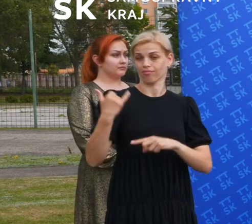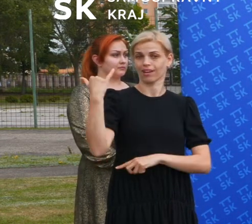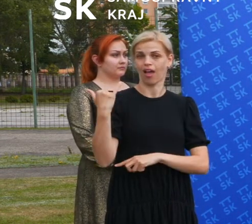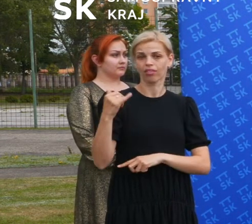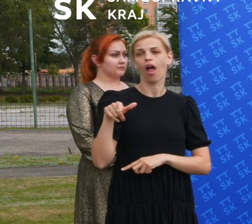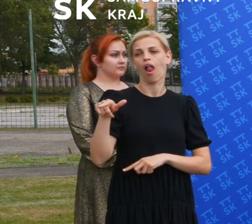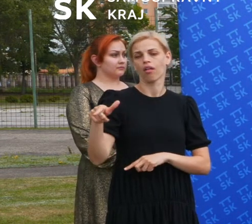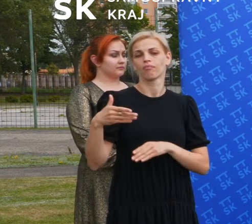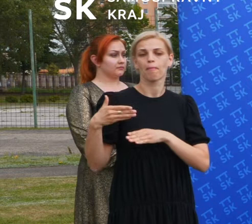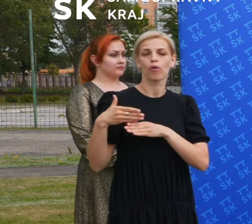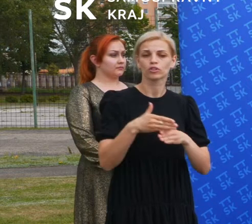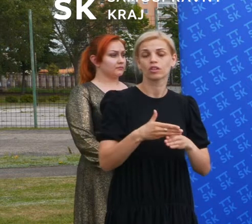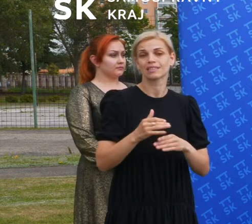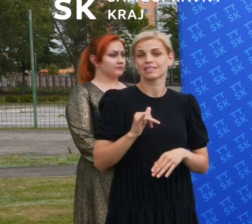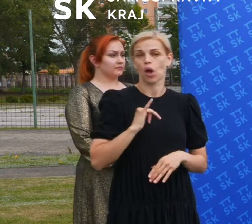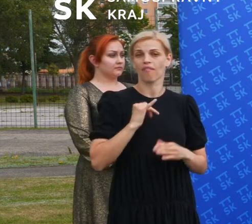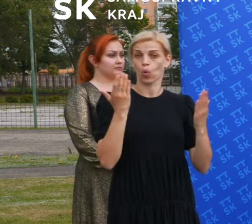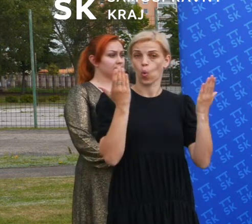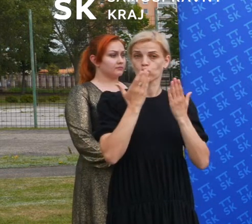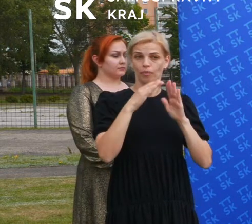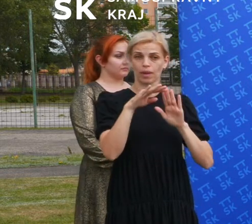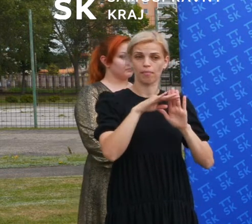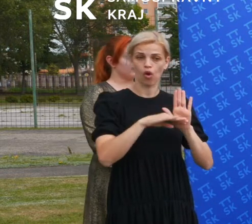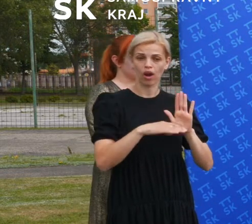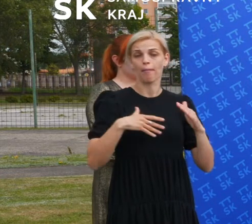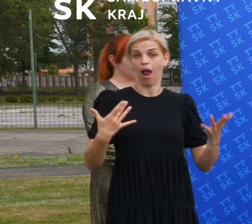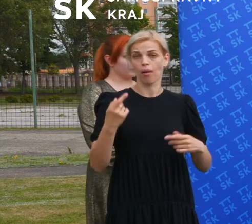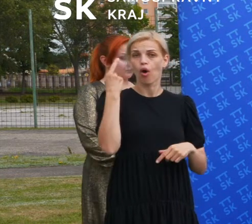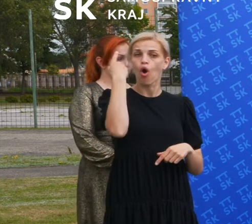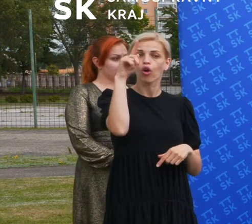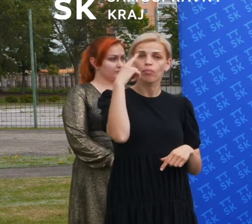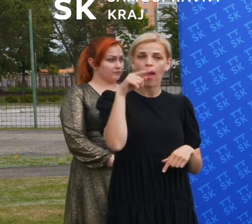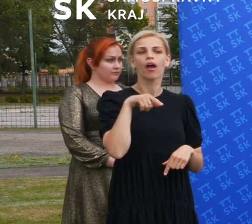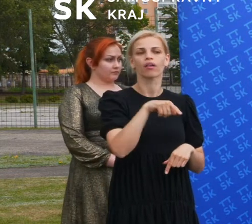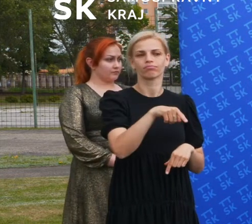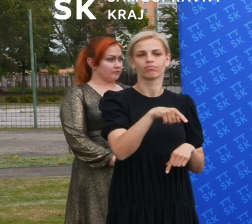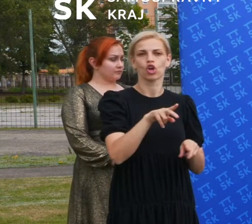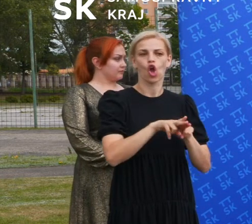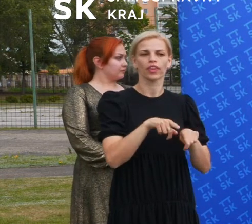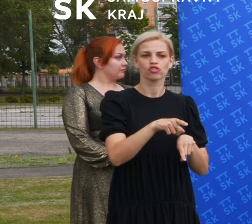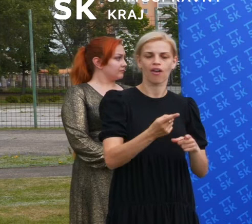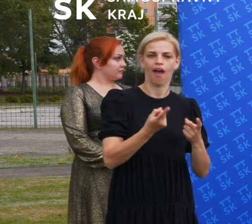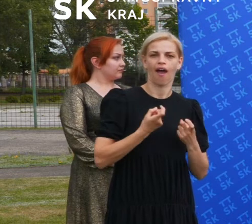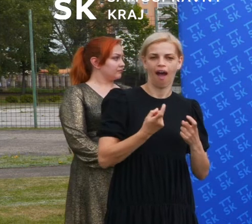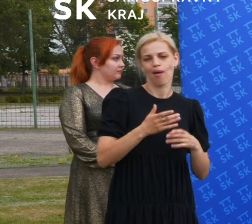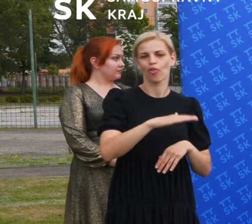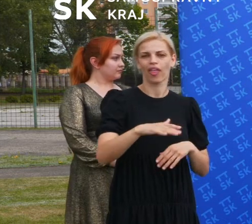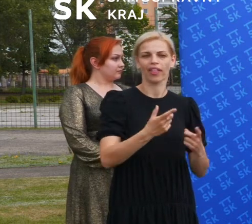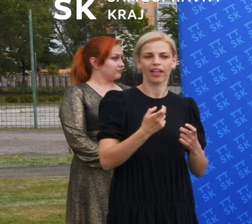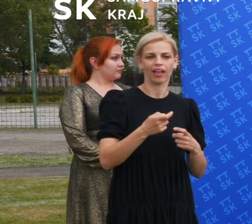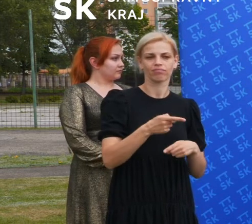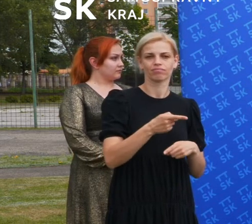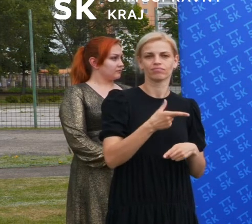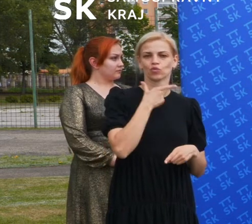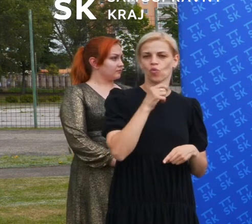poskytli aj zaujímavý účebný nejaký program alebo nejaký odbor, ktorý pritianie tých rodičov a dajú svoje dieťa do